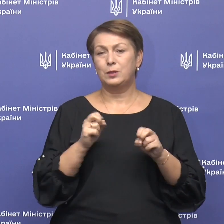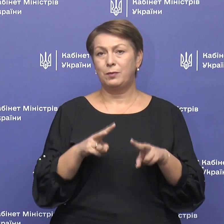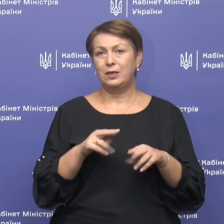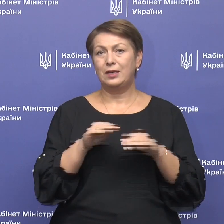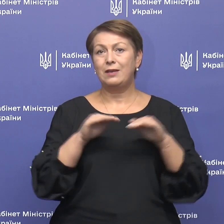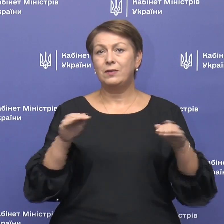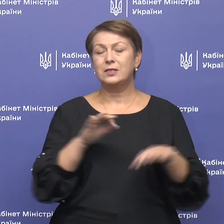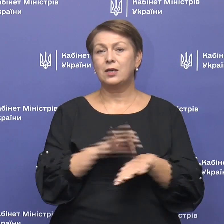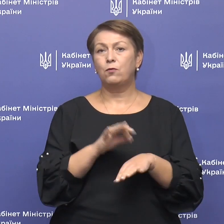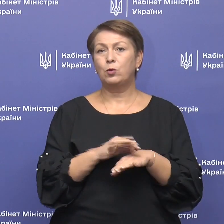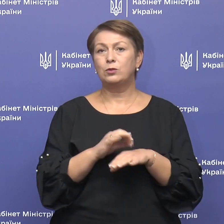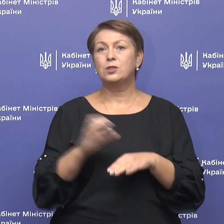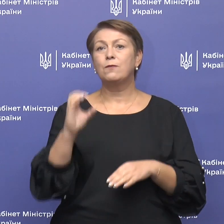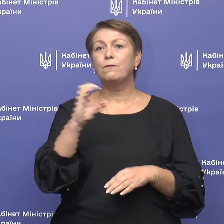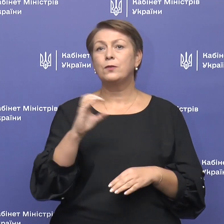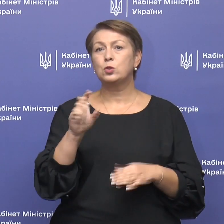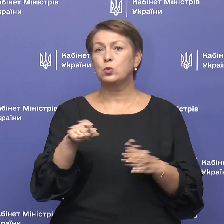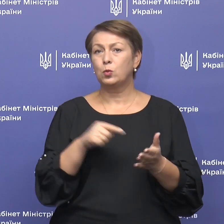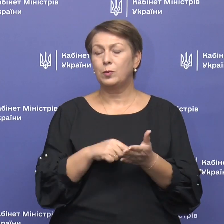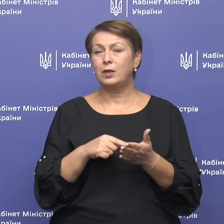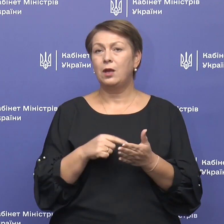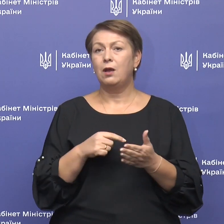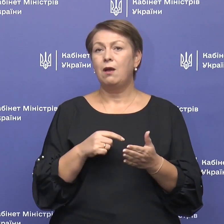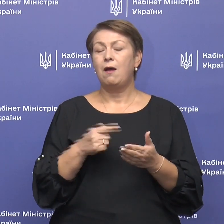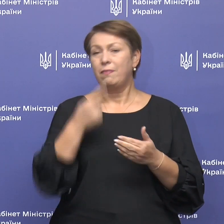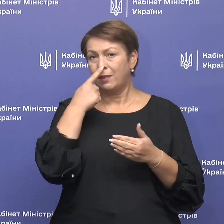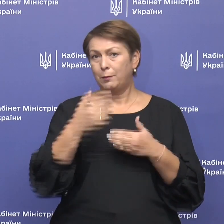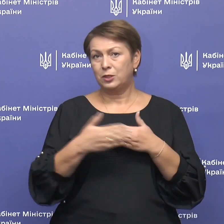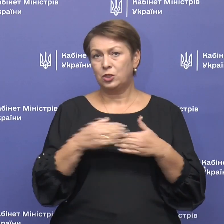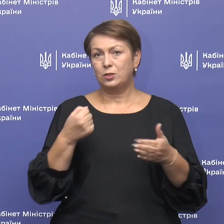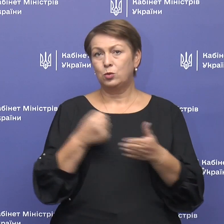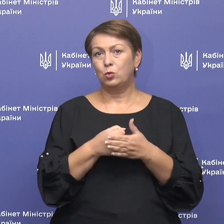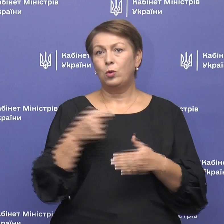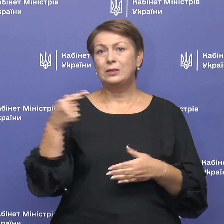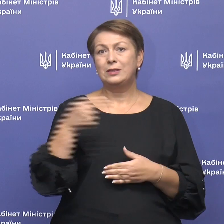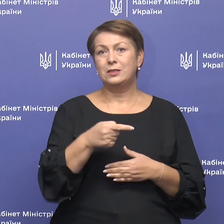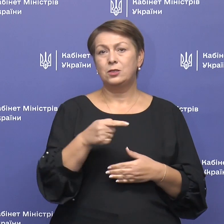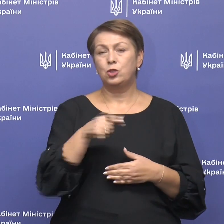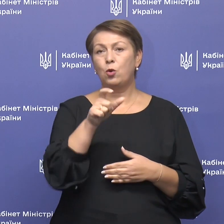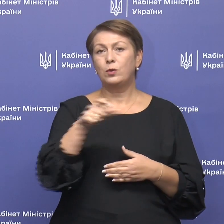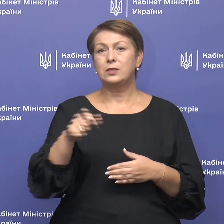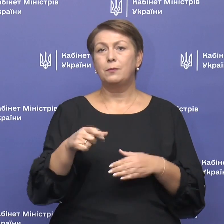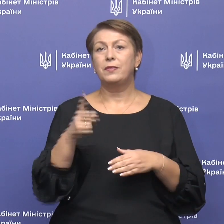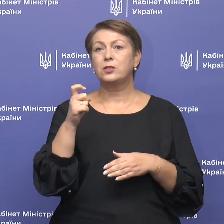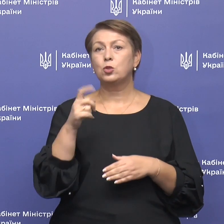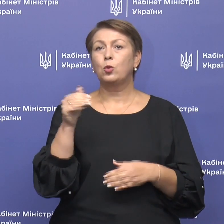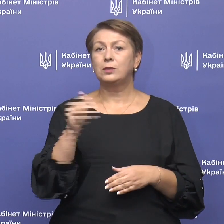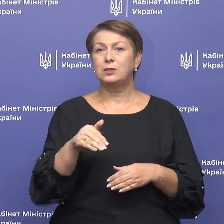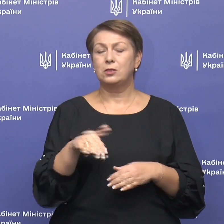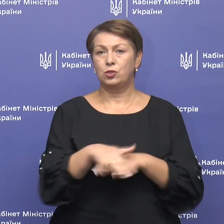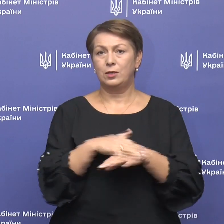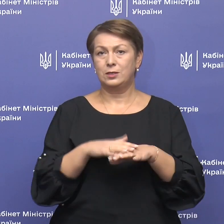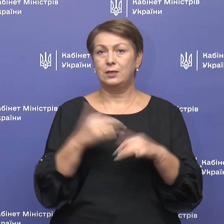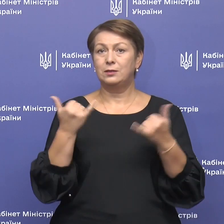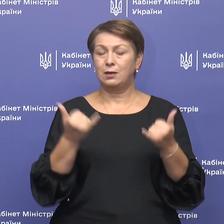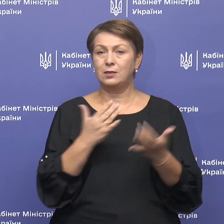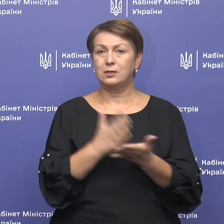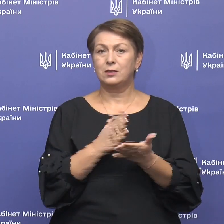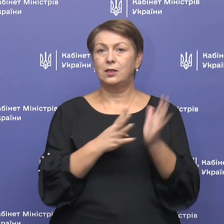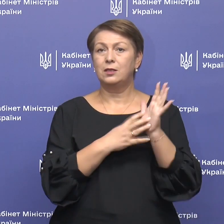в місті Суми наближається до рекордних тисяч осіб на 100 тисяч населень. Наразі він складає